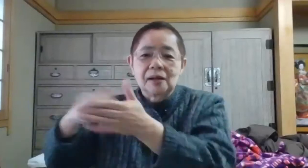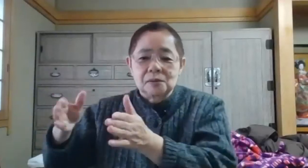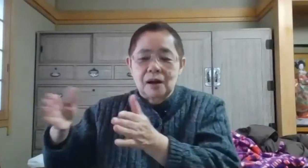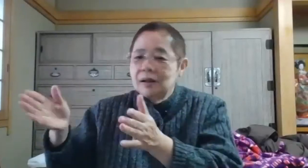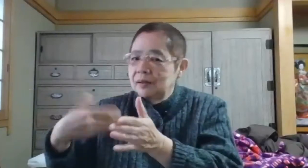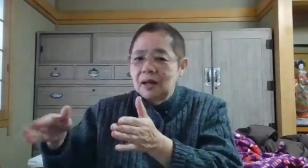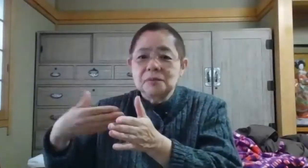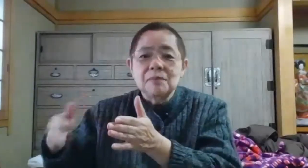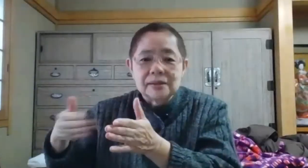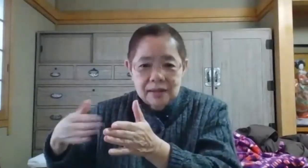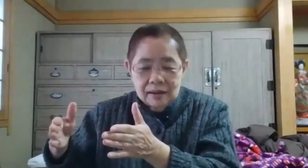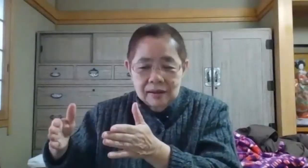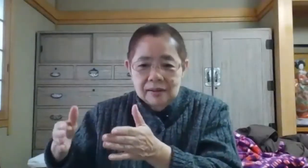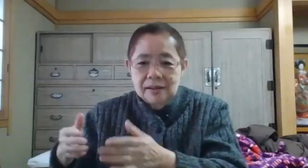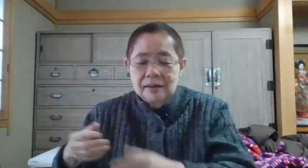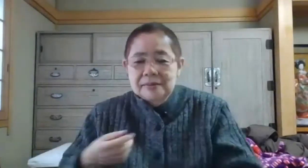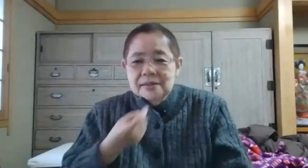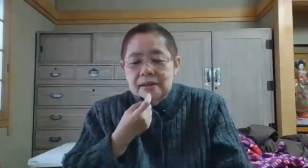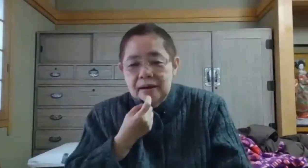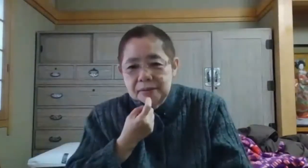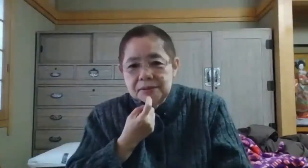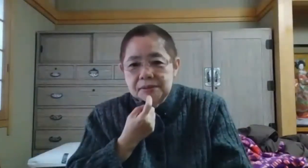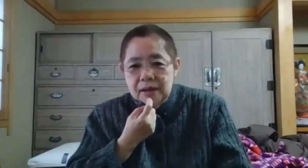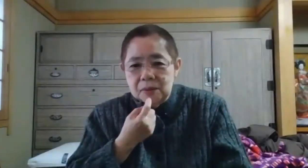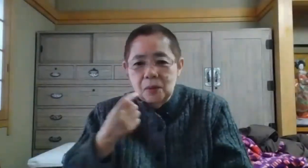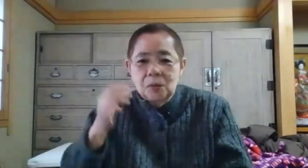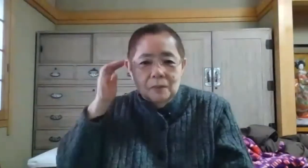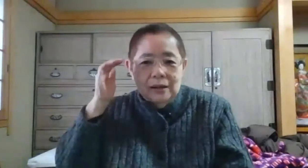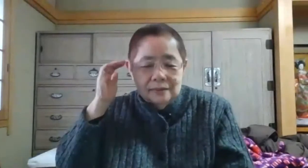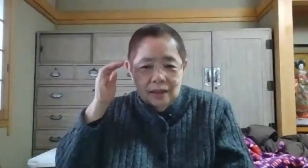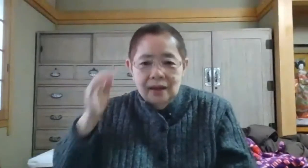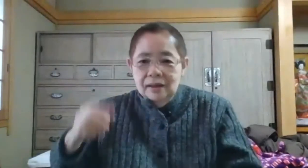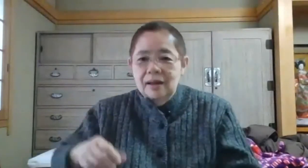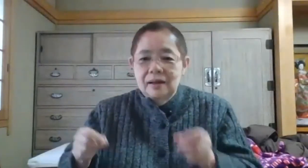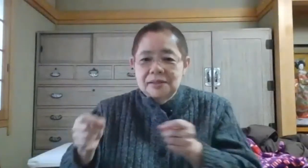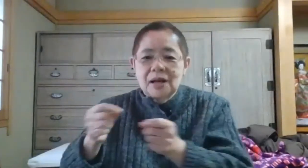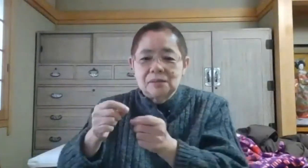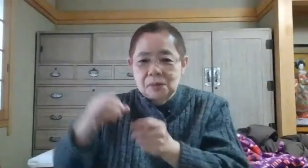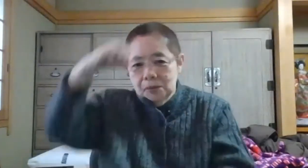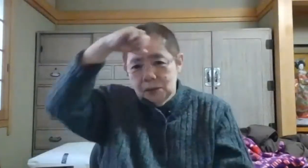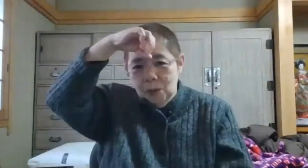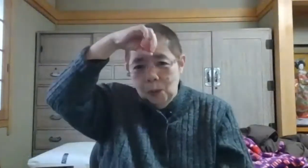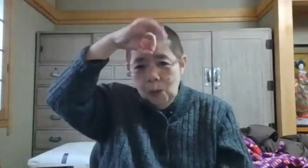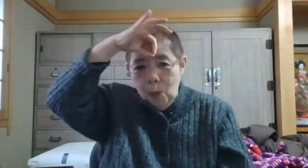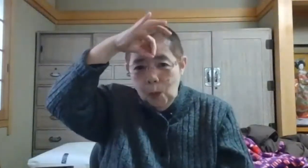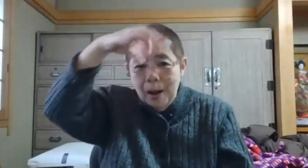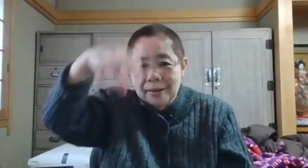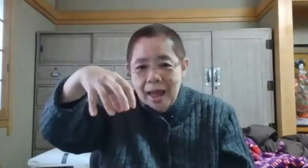というのは誰もいませんでどうしようかと困って近くのその購買へ